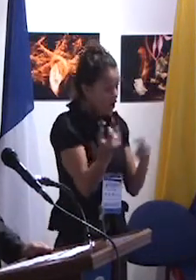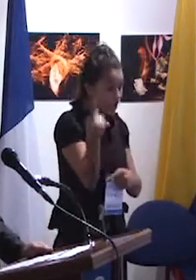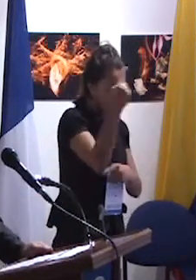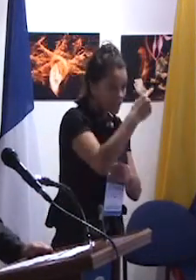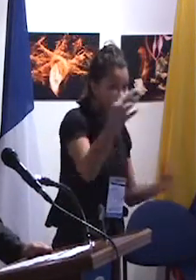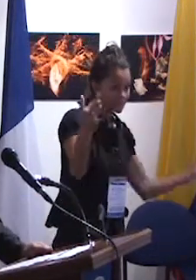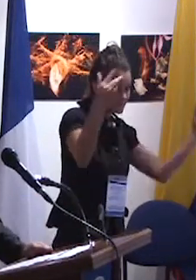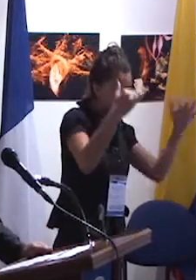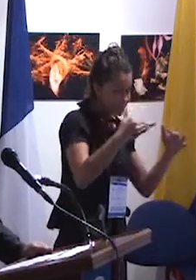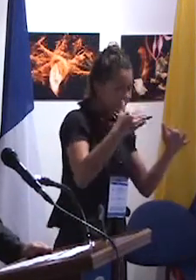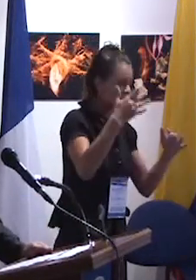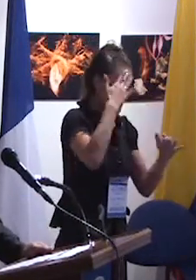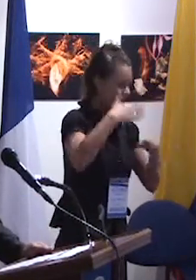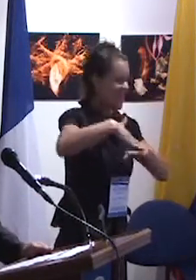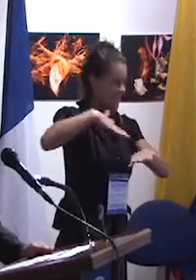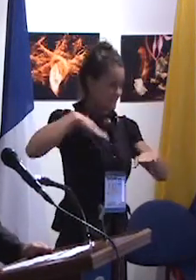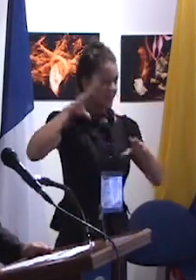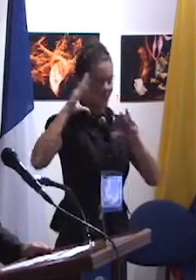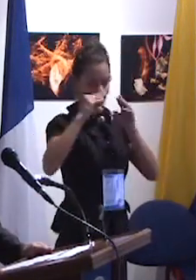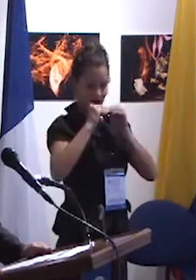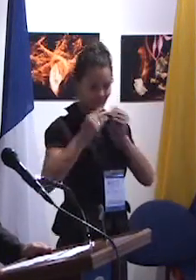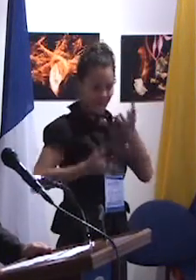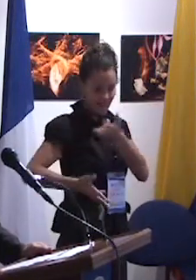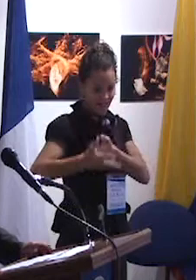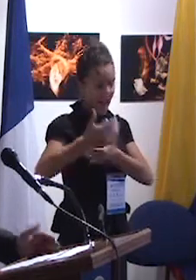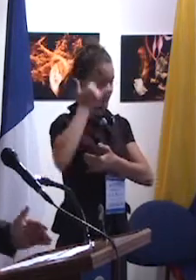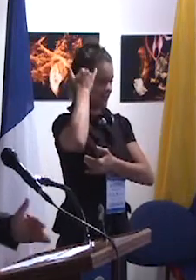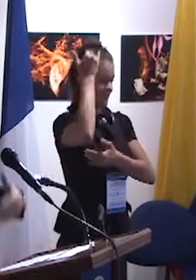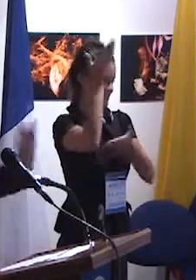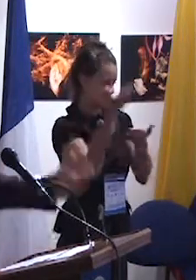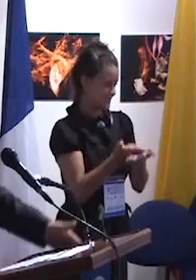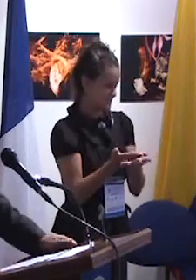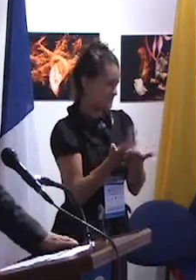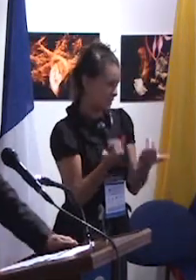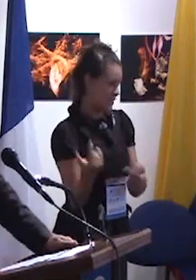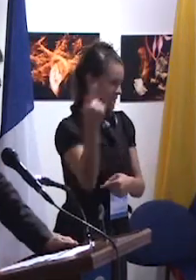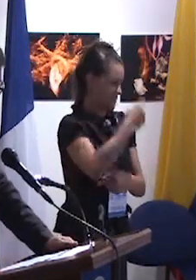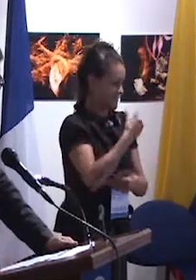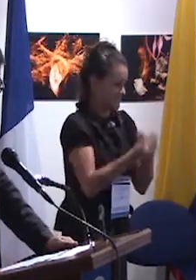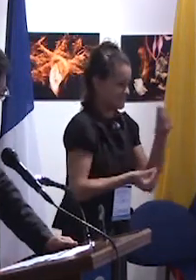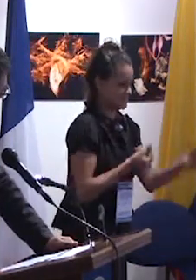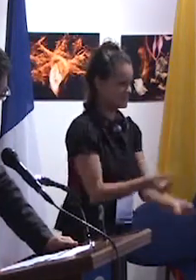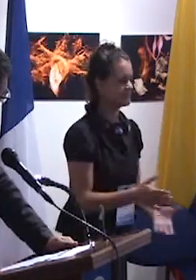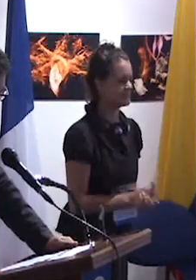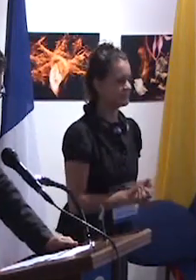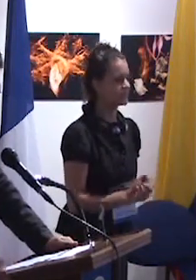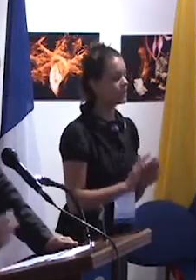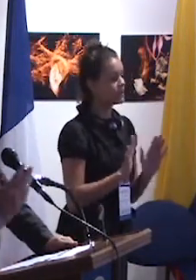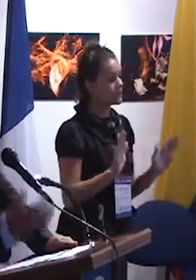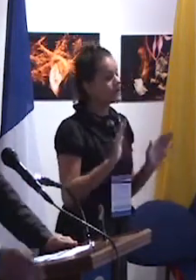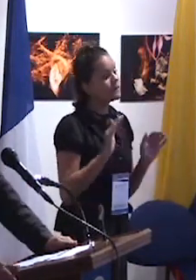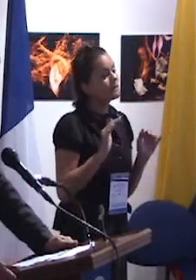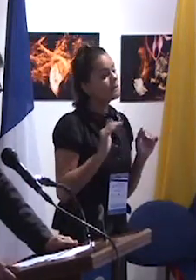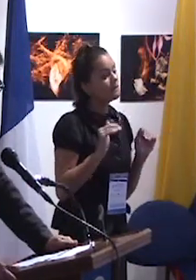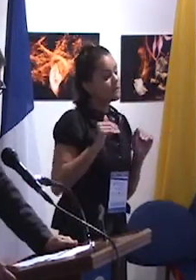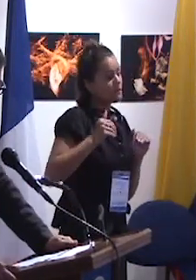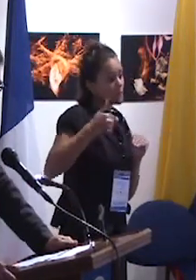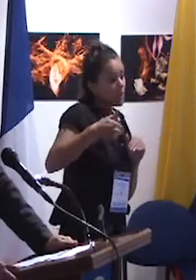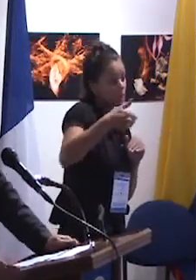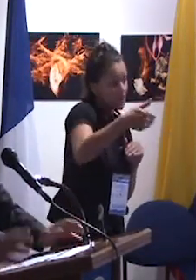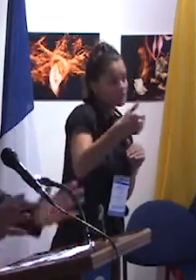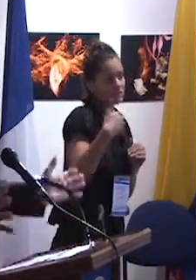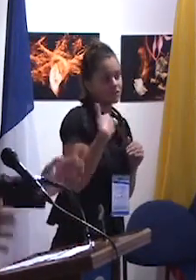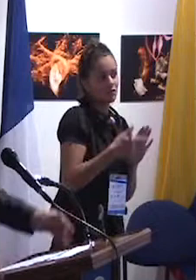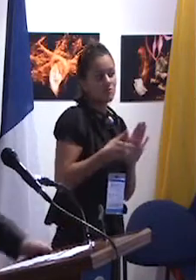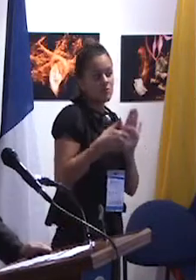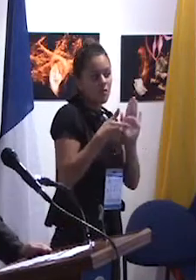iniciativa. Pero también podemos pensar que podemos ir un poco más adelante y le voy a hacer algunas ofertas